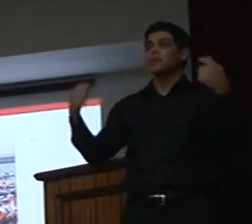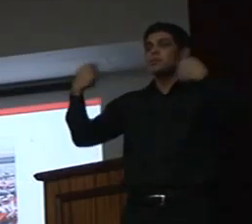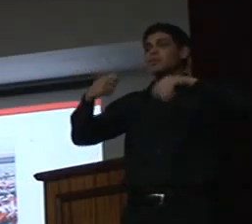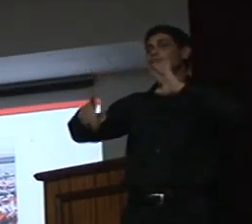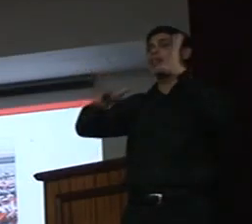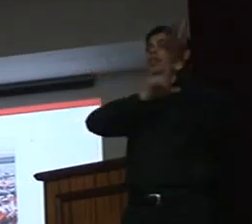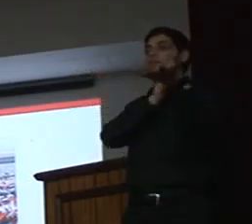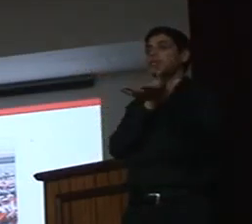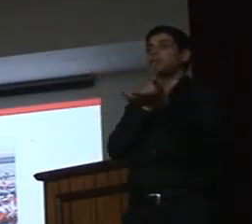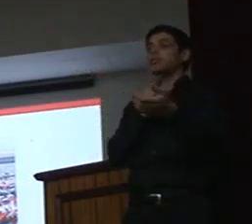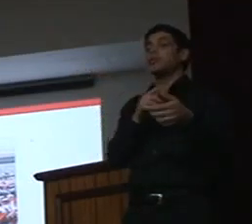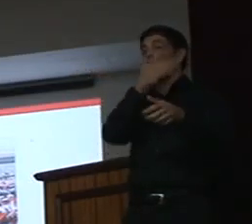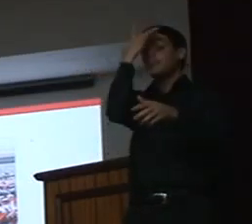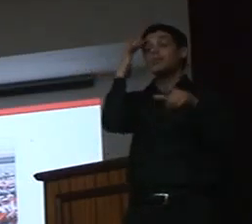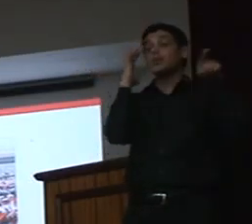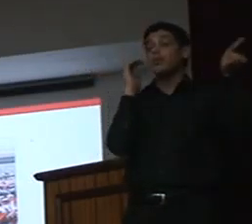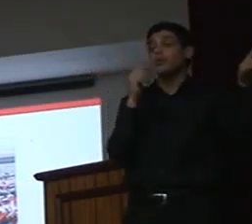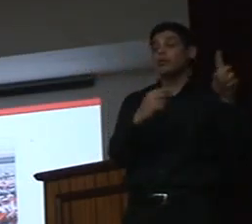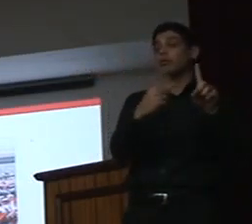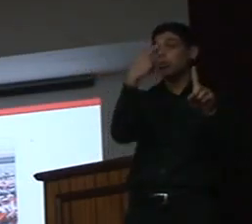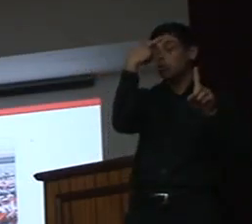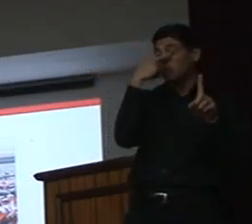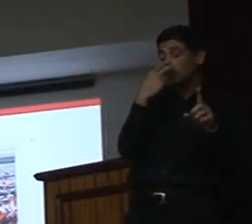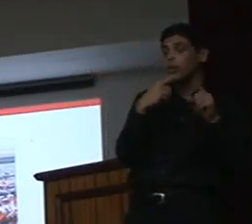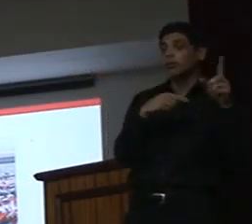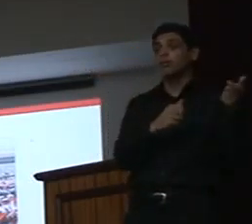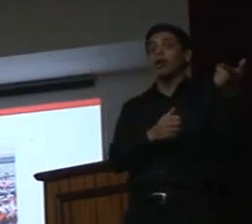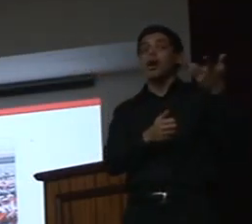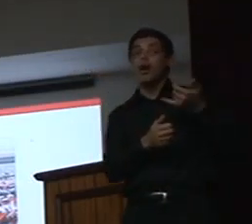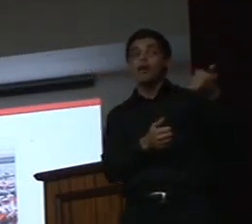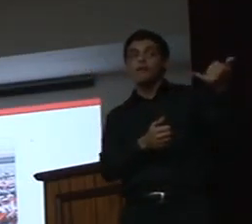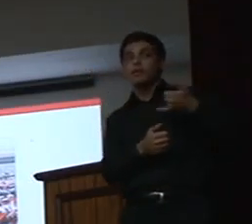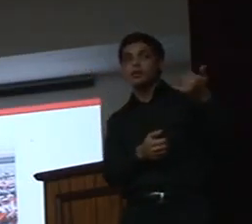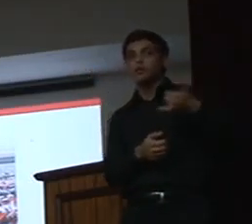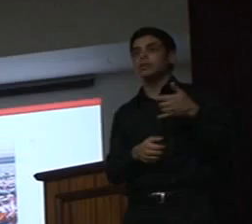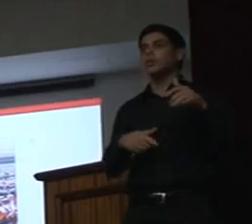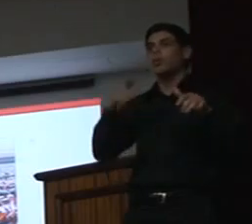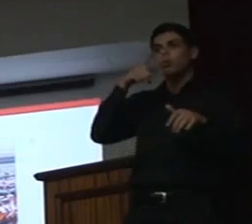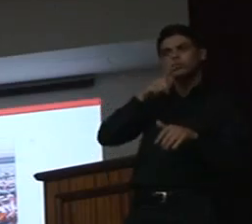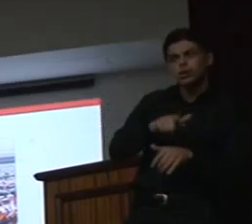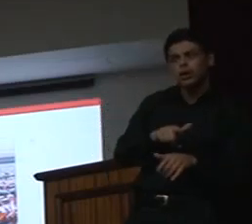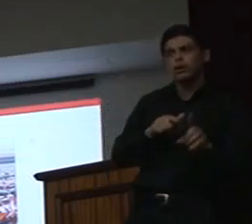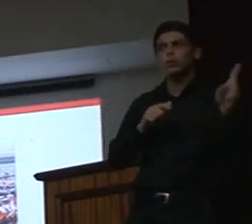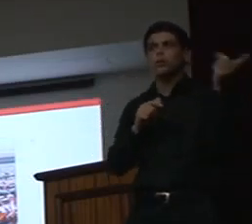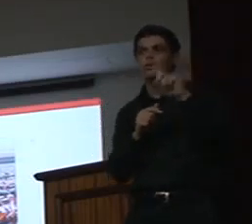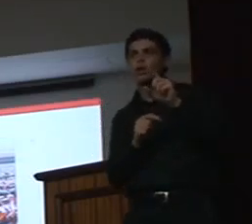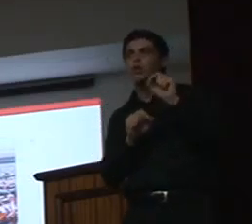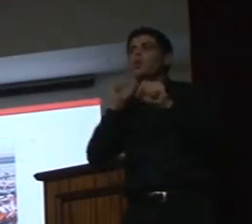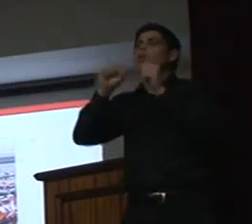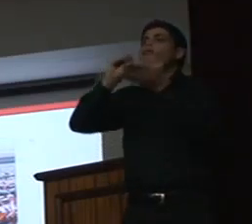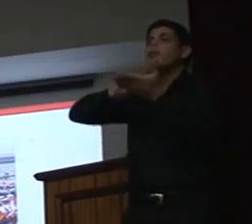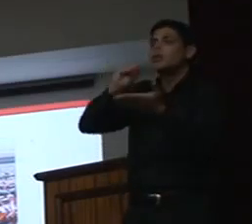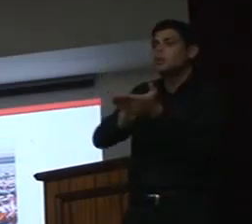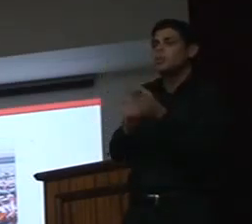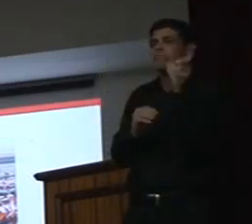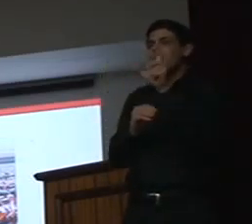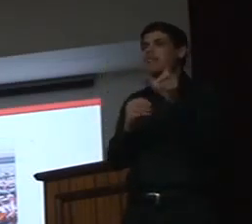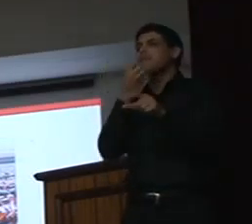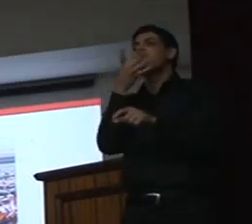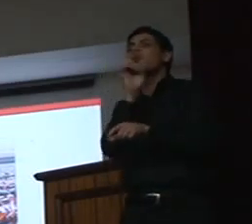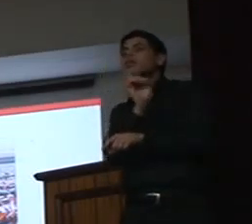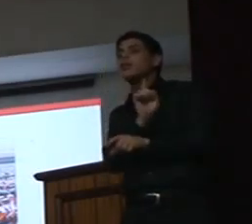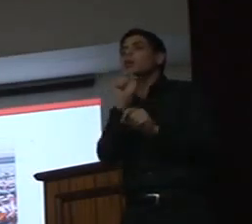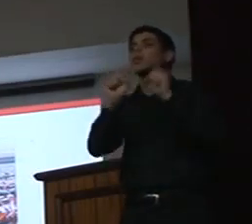da pessoa com deficiência visual te dando feedbacks, como ela formou essa imagem, o que faltou, que palavra não foi boba.